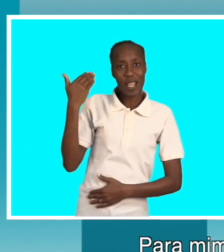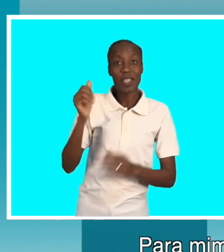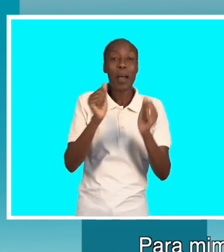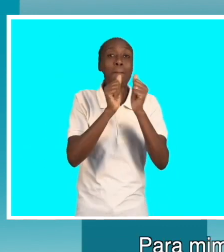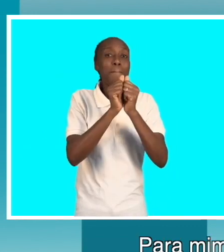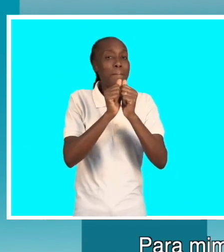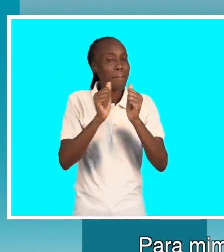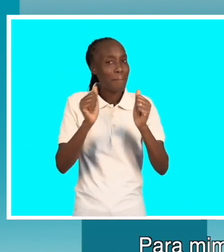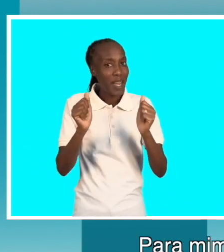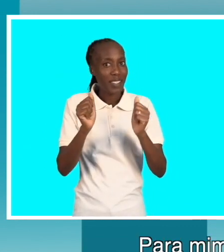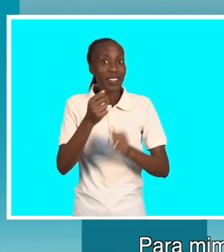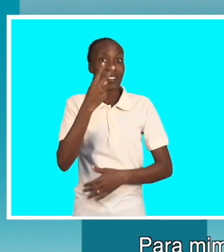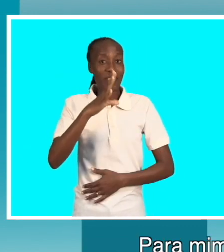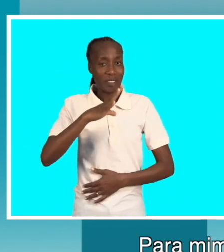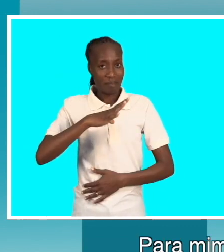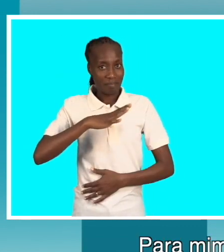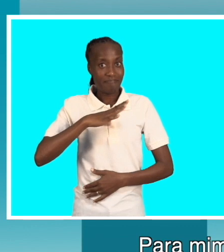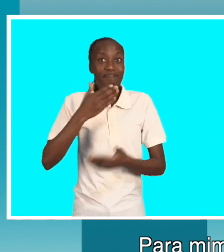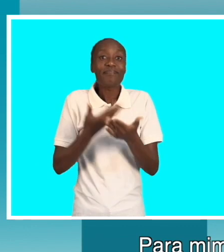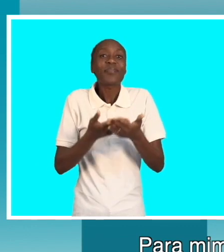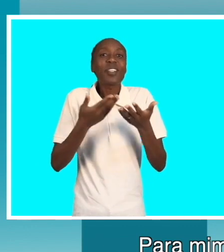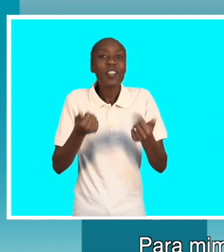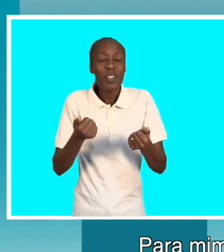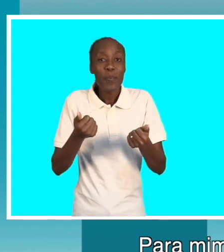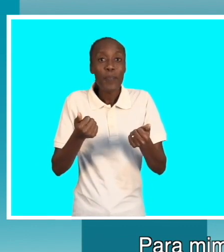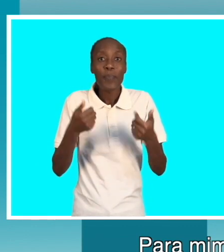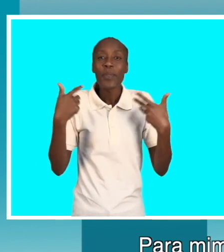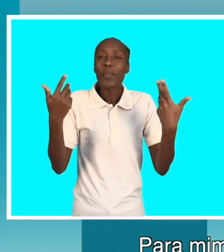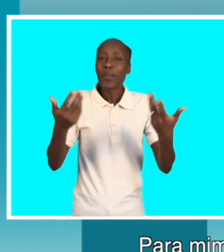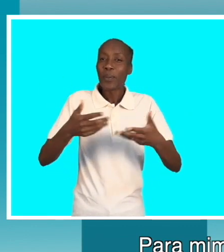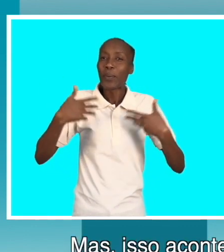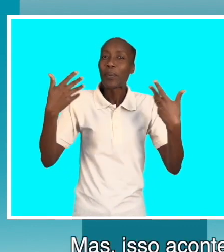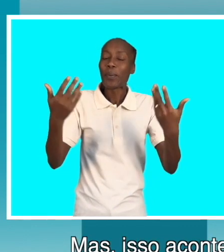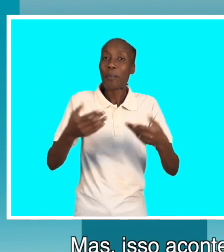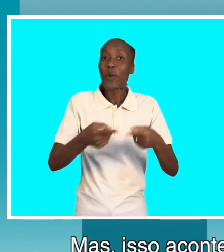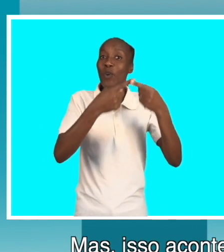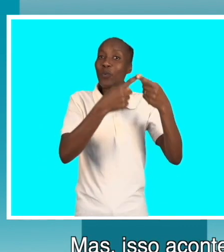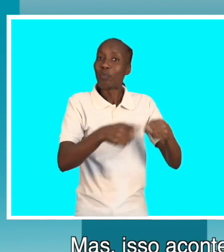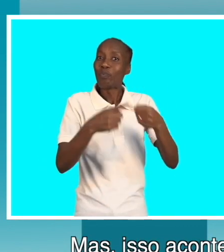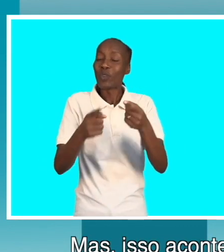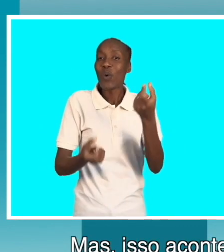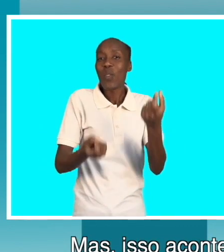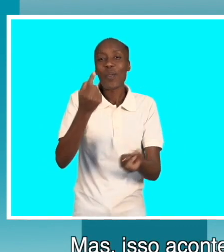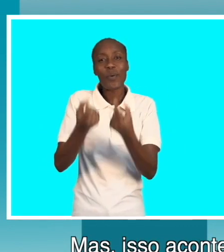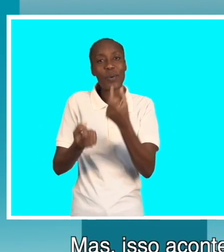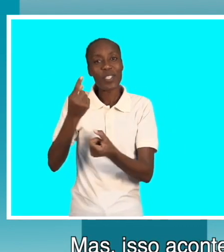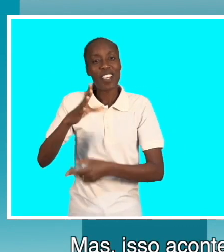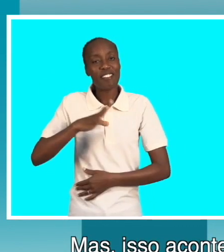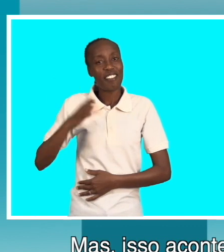Na minha cabeça, parece que como eu cheguei aqui só a semana passada. Mas é isso por causa